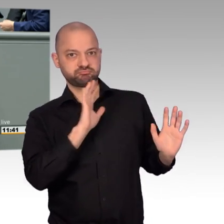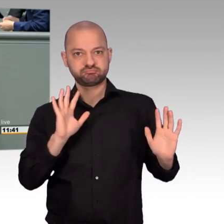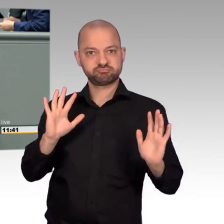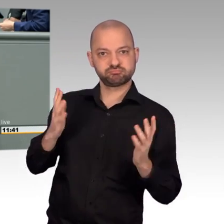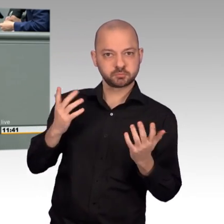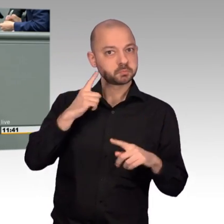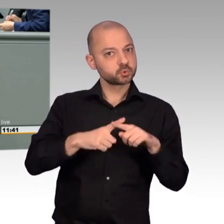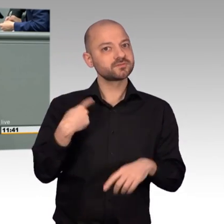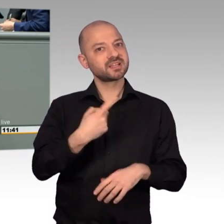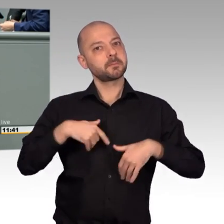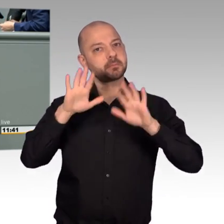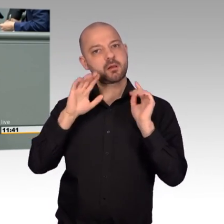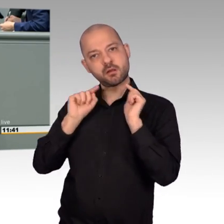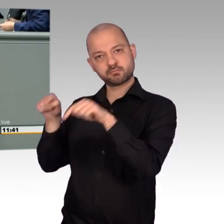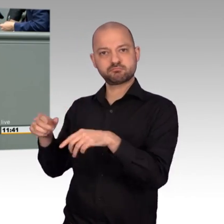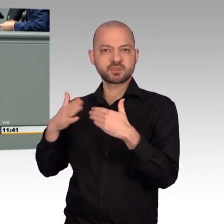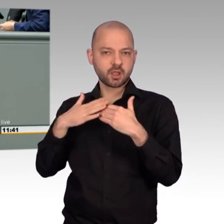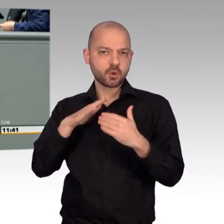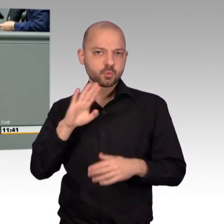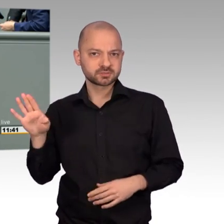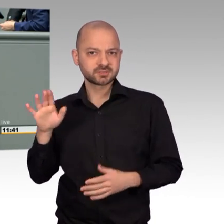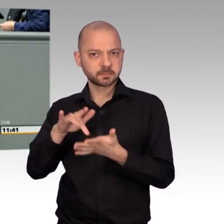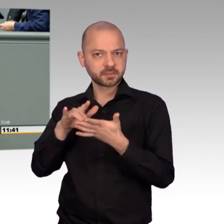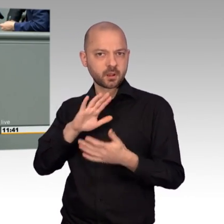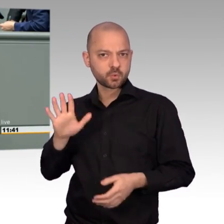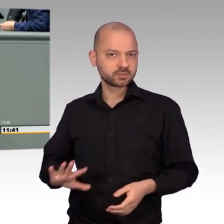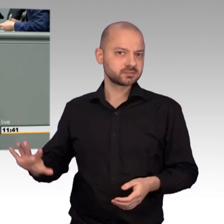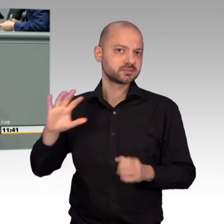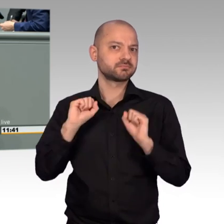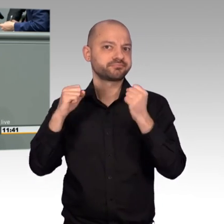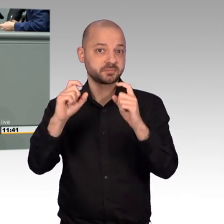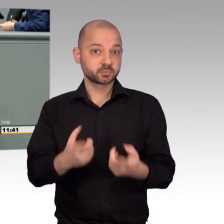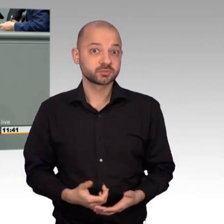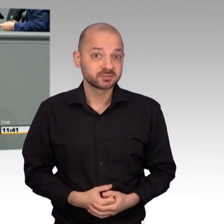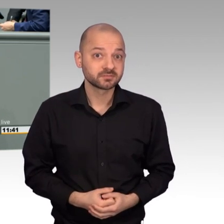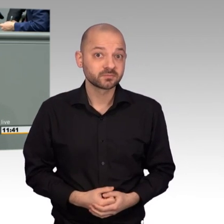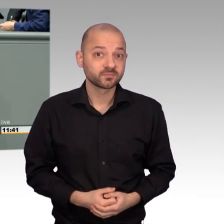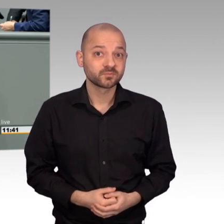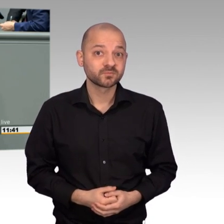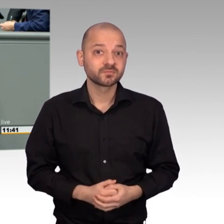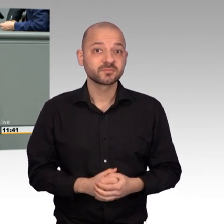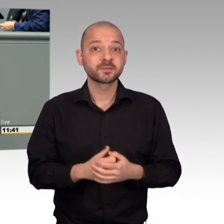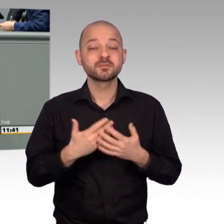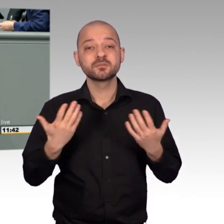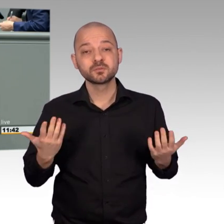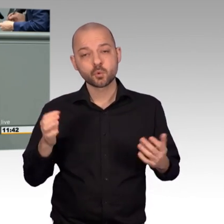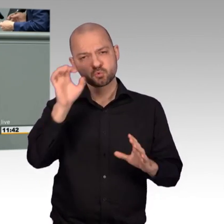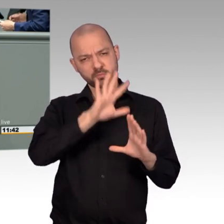zu stärken und sich speziell im Nahen und Mittleren Osten politisch zu engagieren. Gelegentlich wird, meine Damen und Herren, in den Hauptstädten